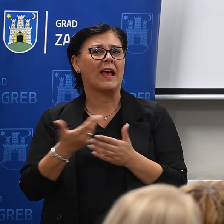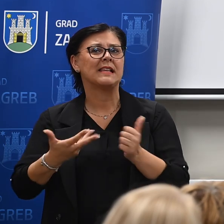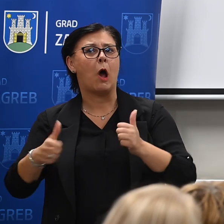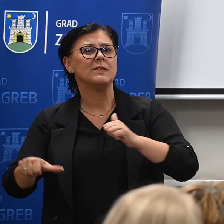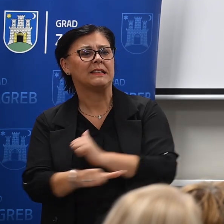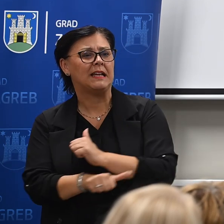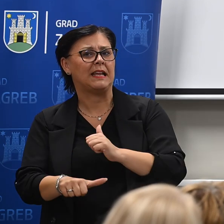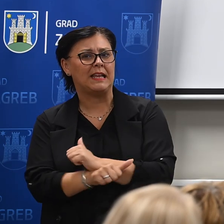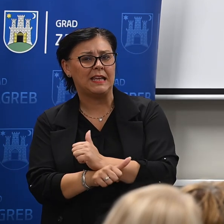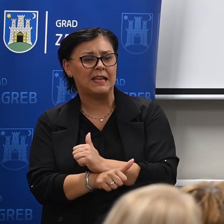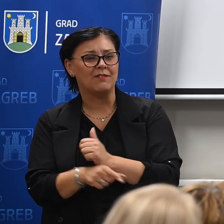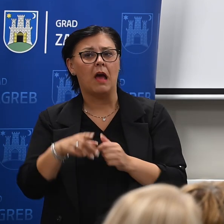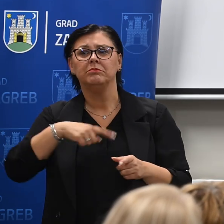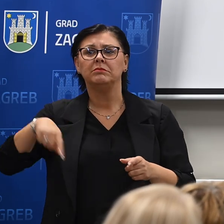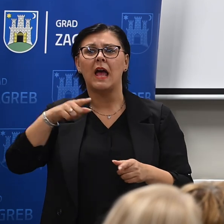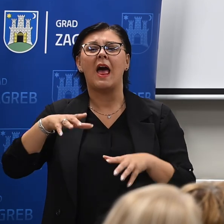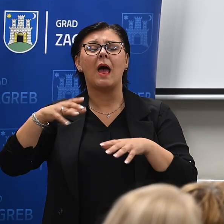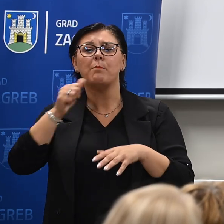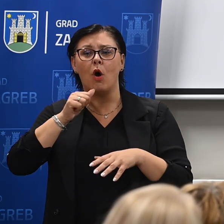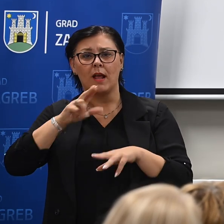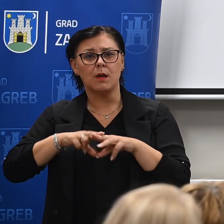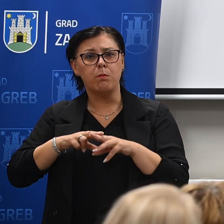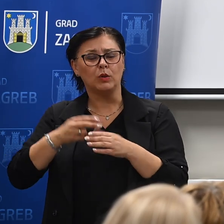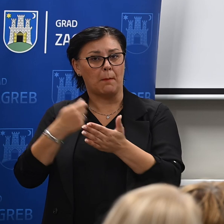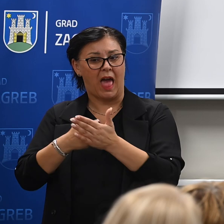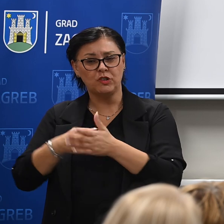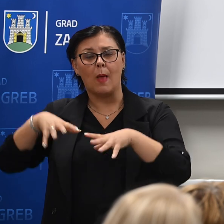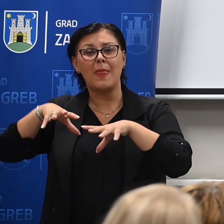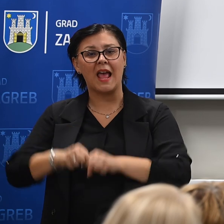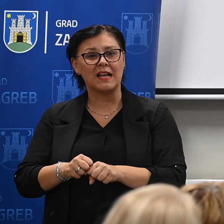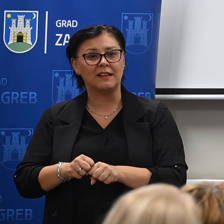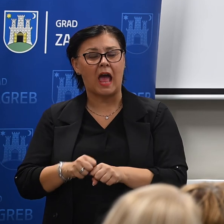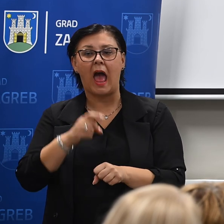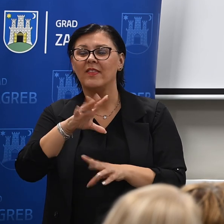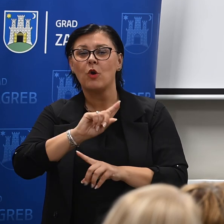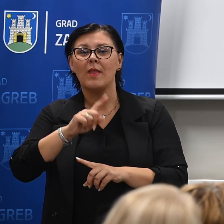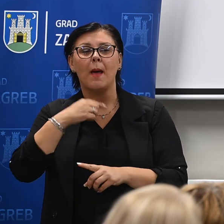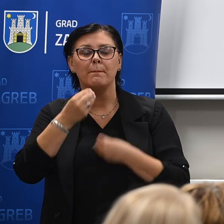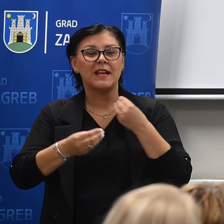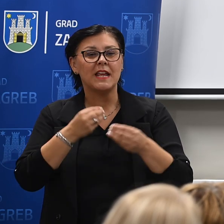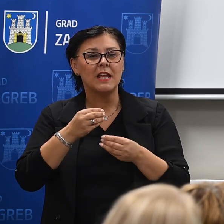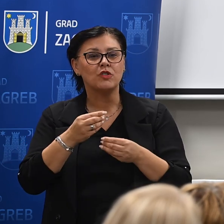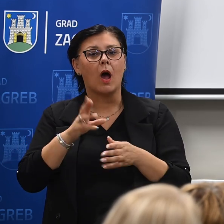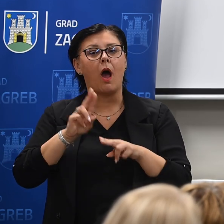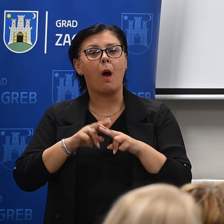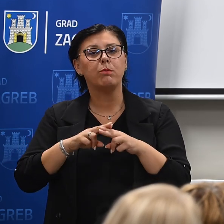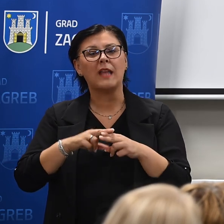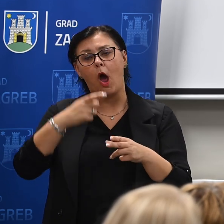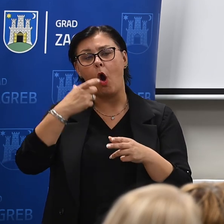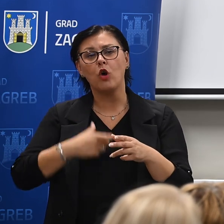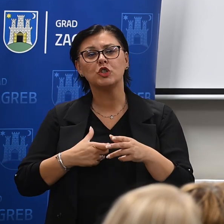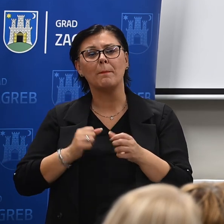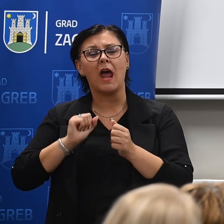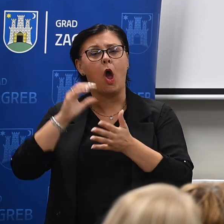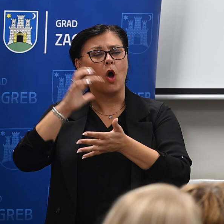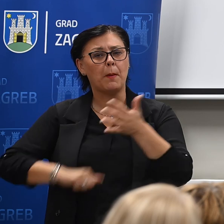medijima. Svi pričaju porezine kretnine, ali niko ne priča o tome da se najavilo povećavanje osnovnog odbitka za građanje